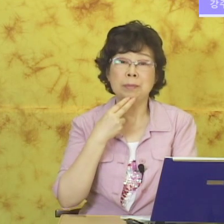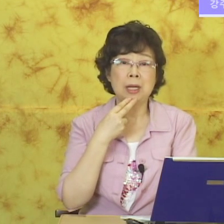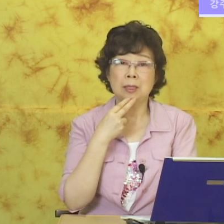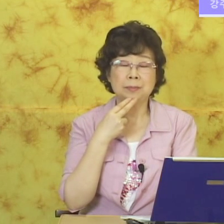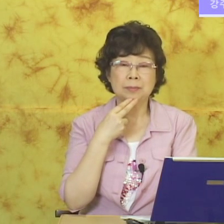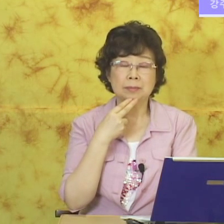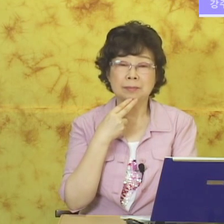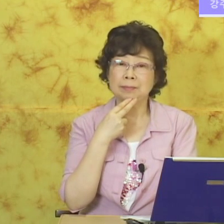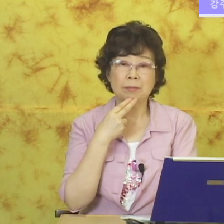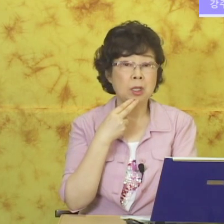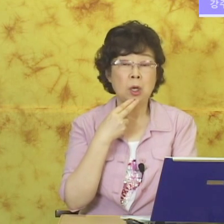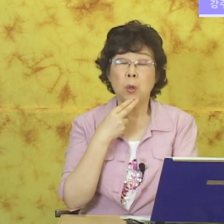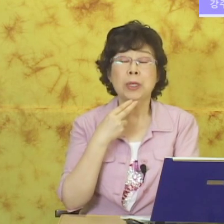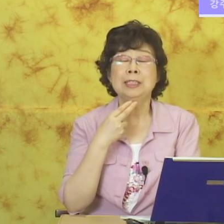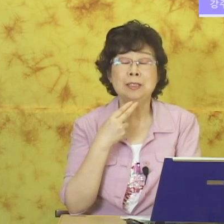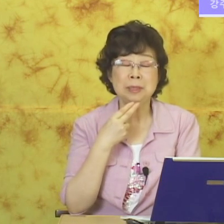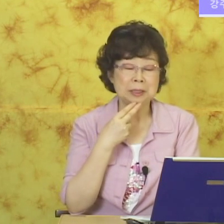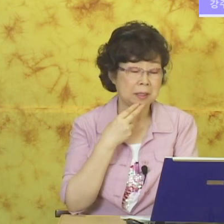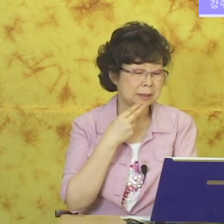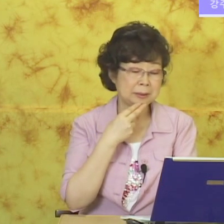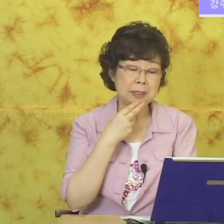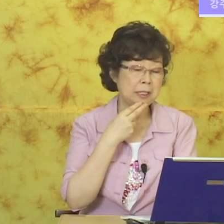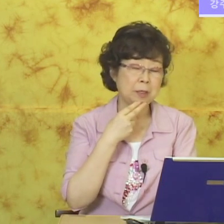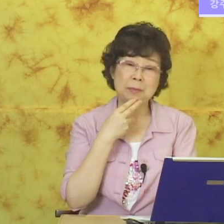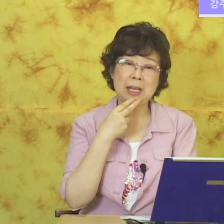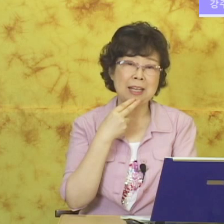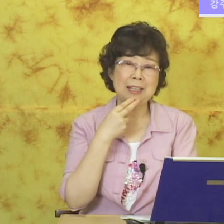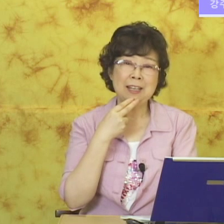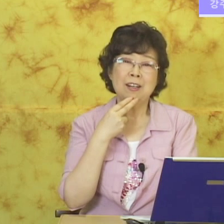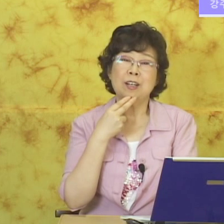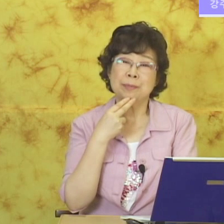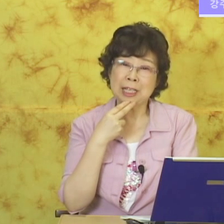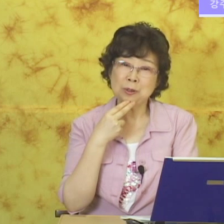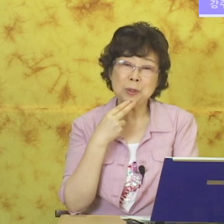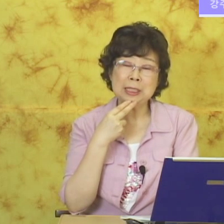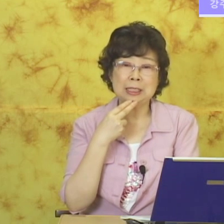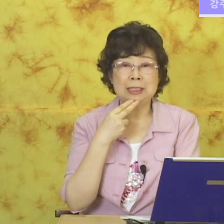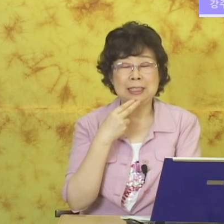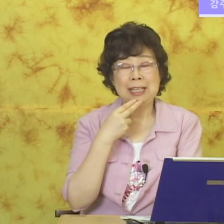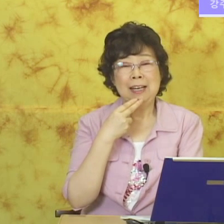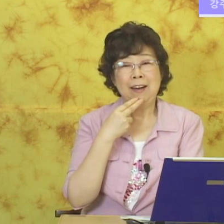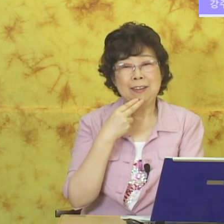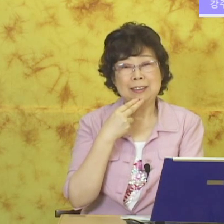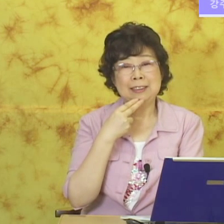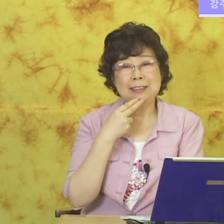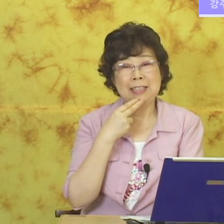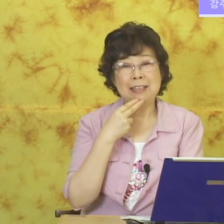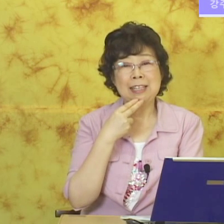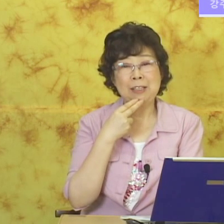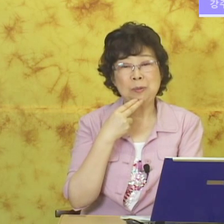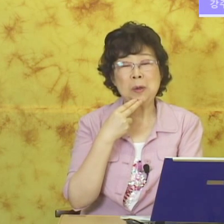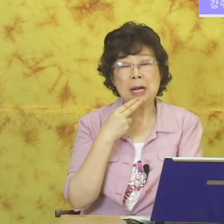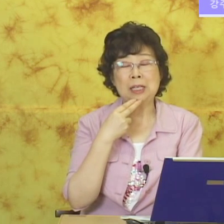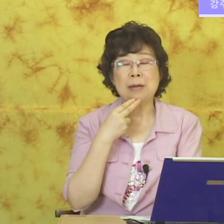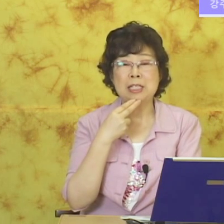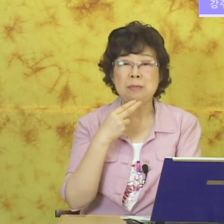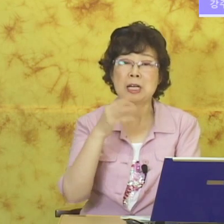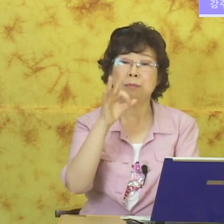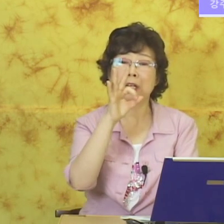없다. 거기 흔들면서 아니 없다. 없다 수호는 다르게도 표현하는 게 많습니다. 없다